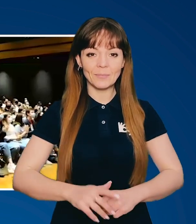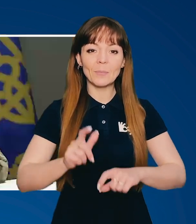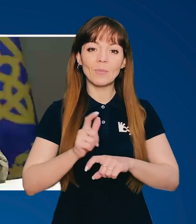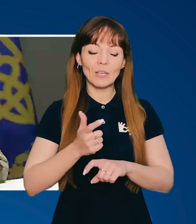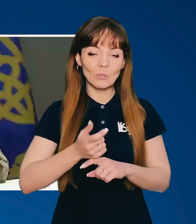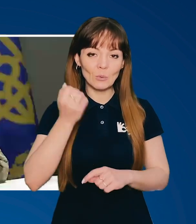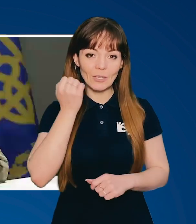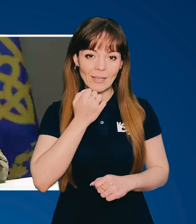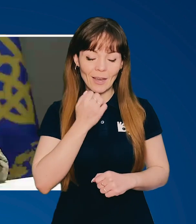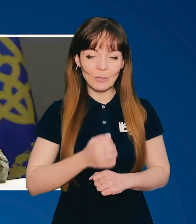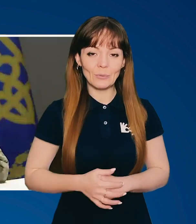Дуже дякую.